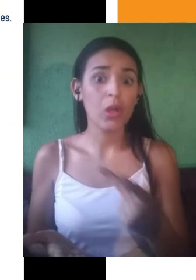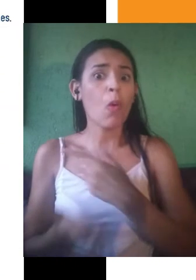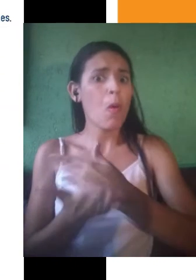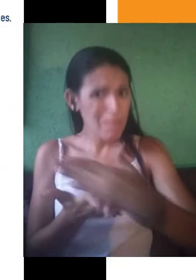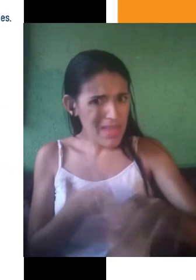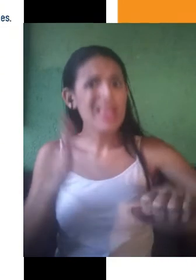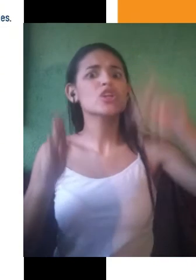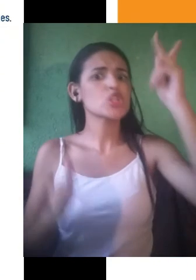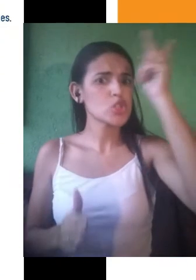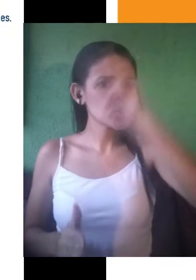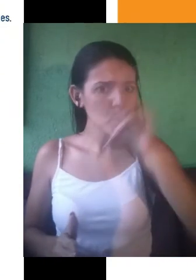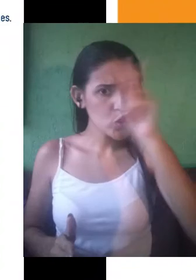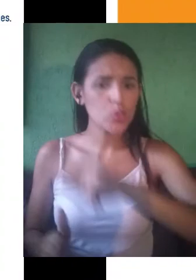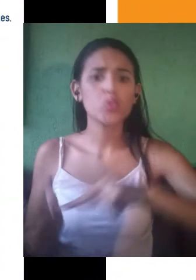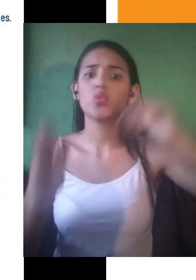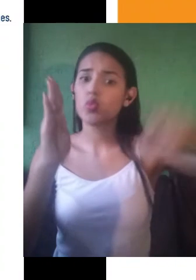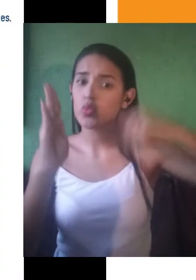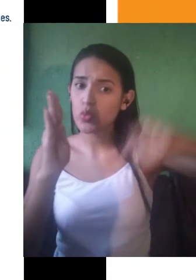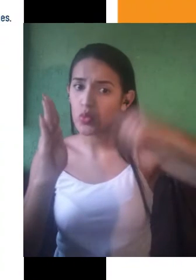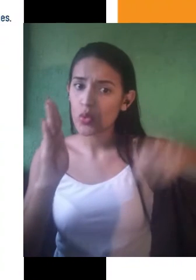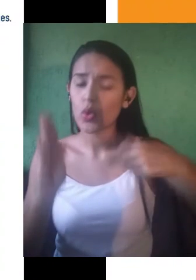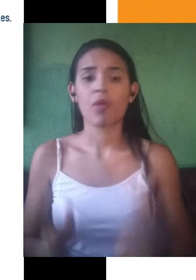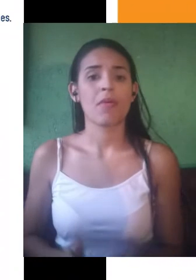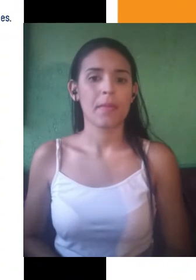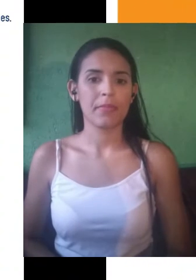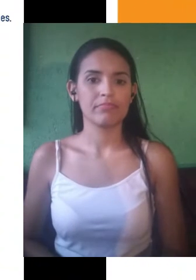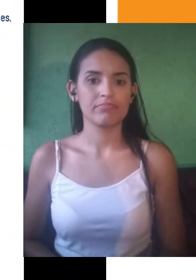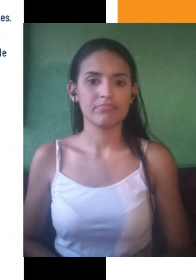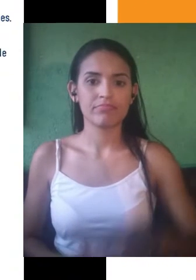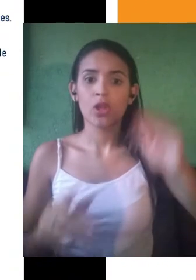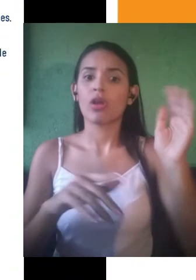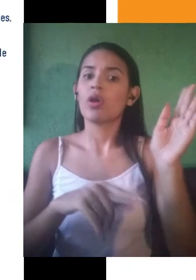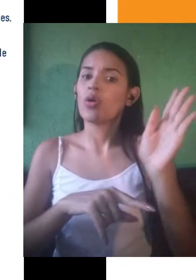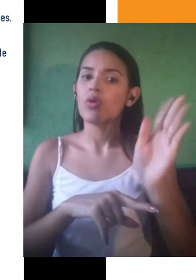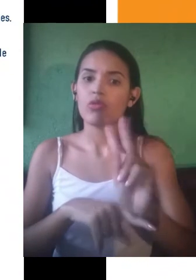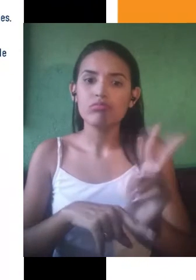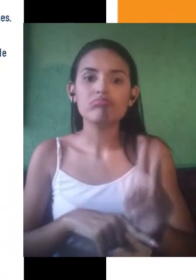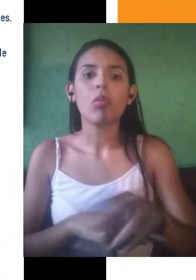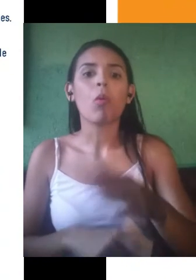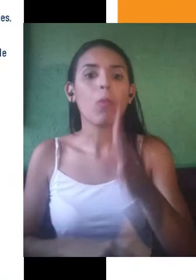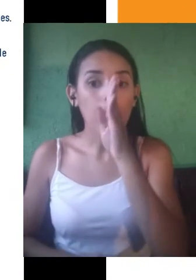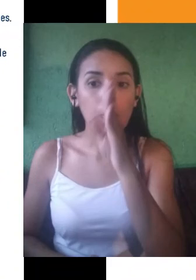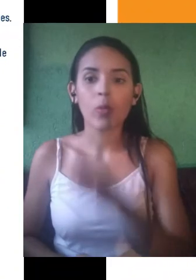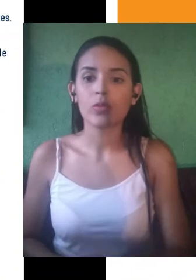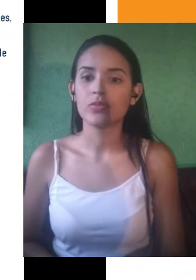mostrando, fazendo aqui uma contextualização do tema. No desenvolvimento, nós poderíamos usar